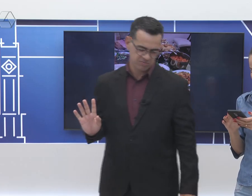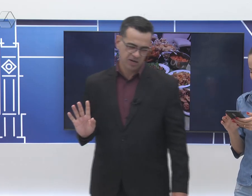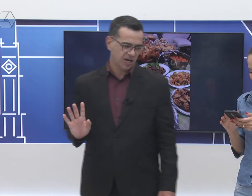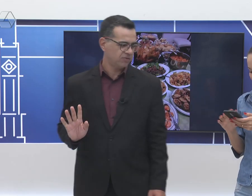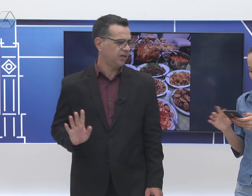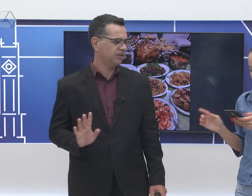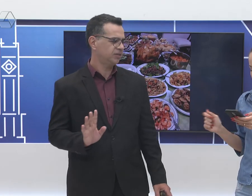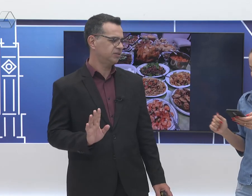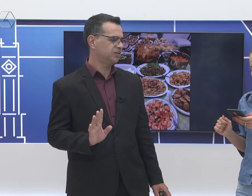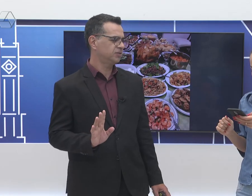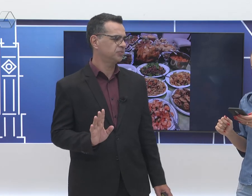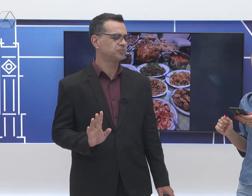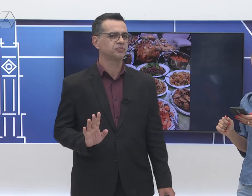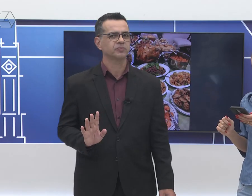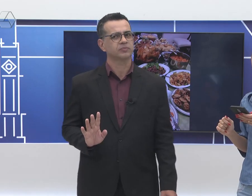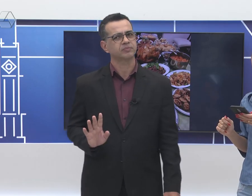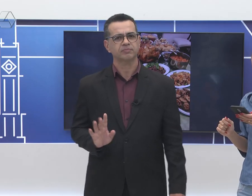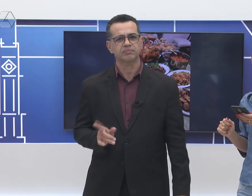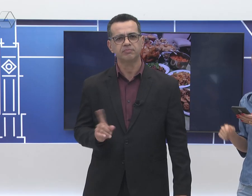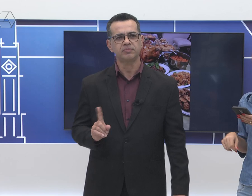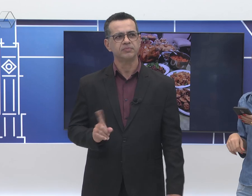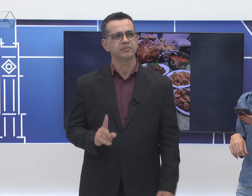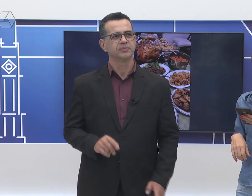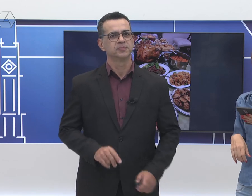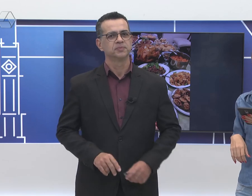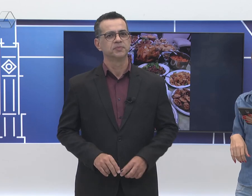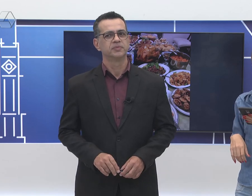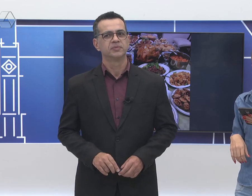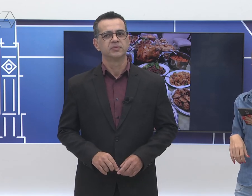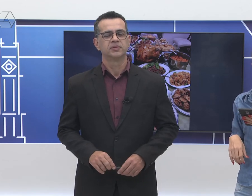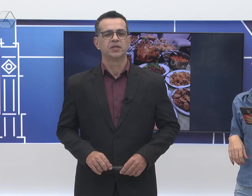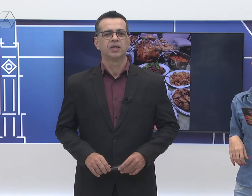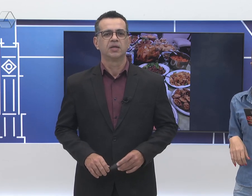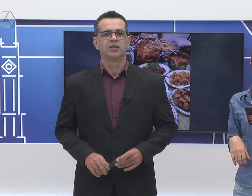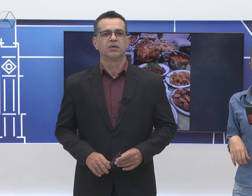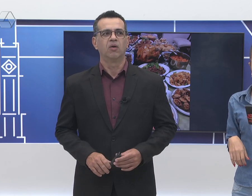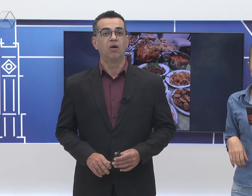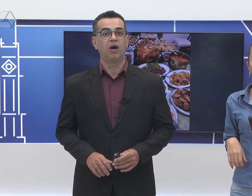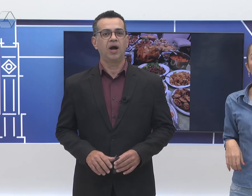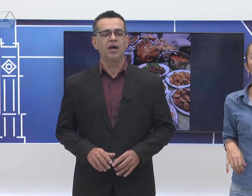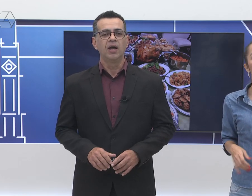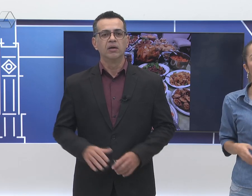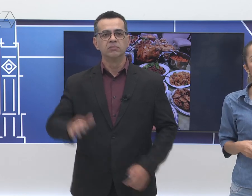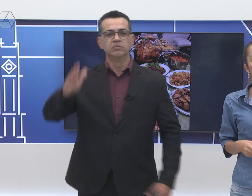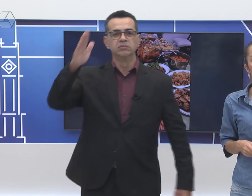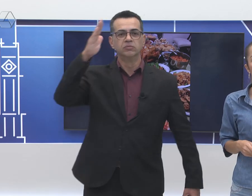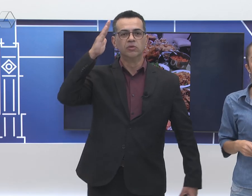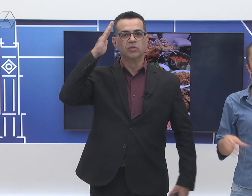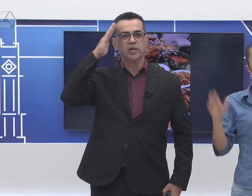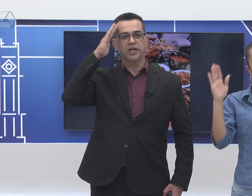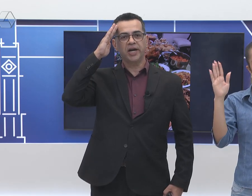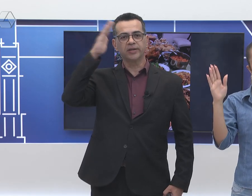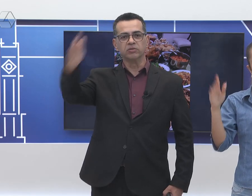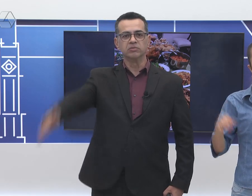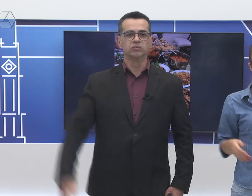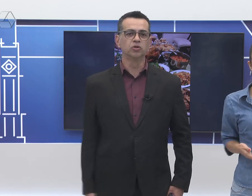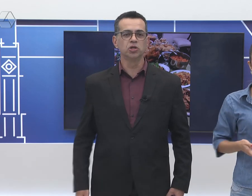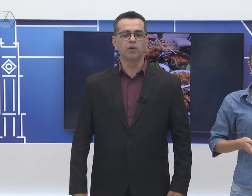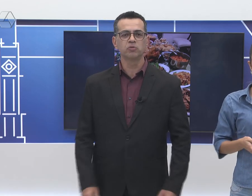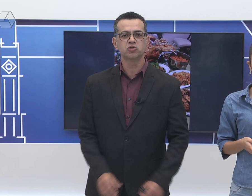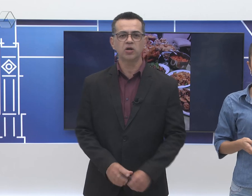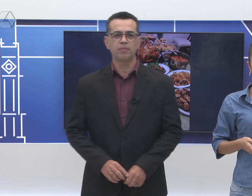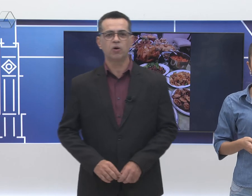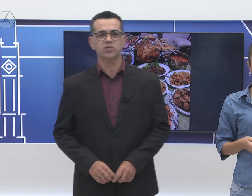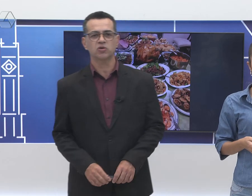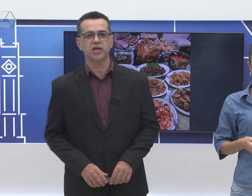não. Não, não, não. Quem mandou foi o Sargento Santana, Fuzileiro Naval. Um abraço, Sargento. Sargento, tudo